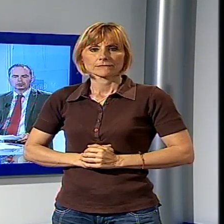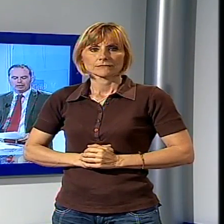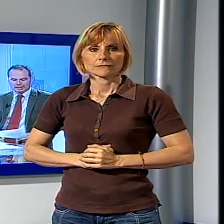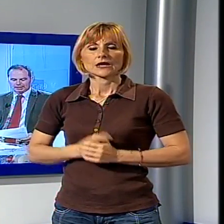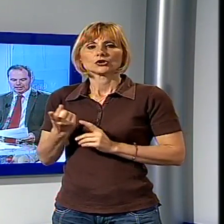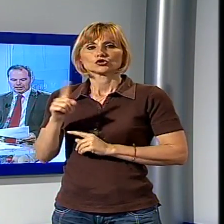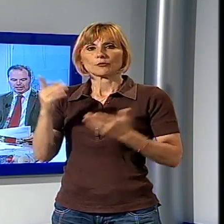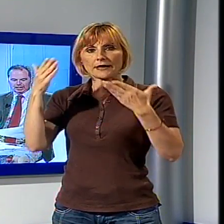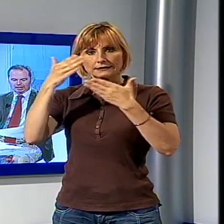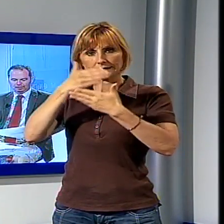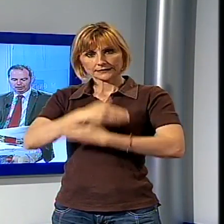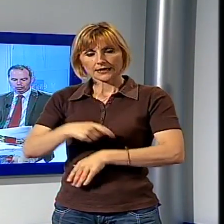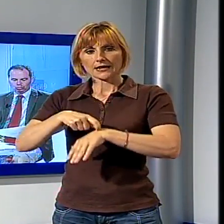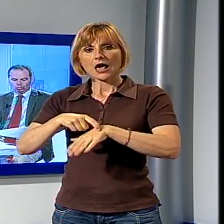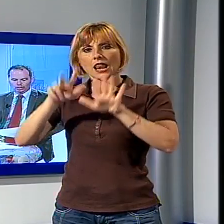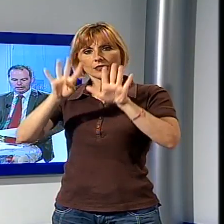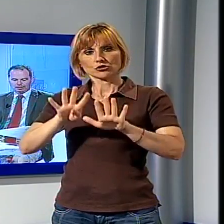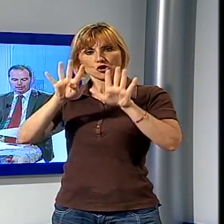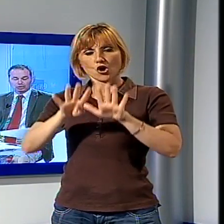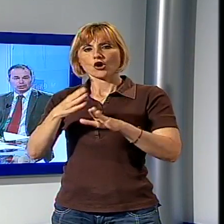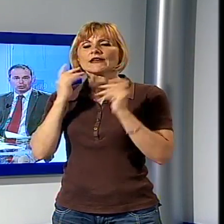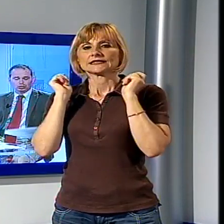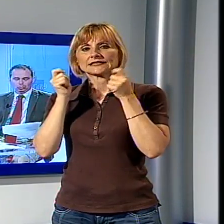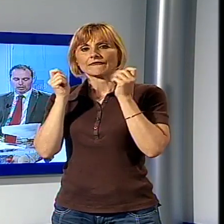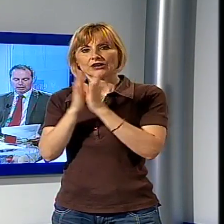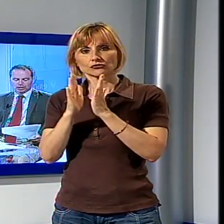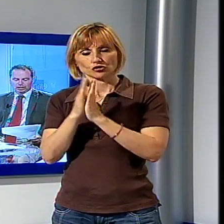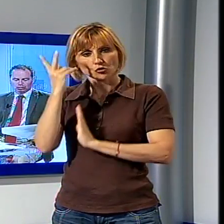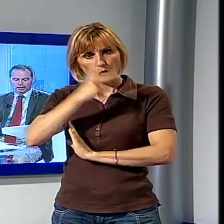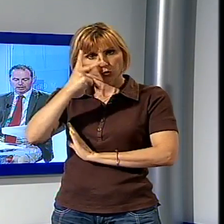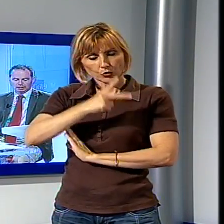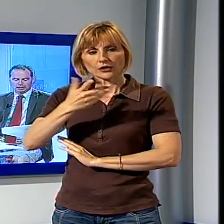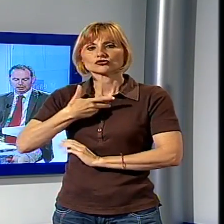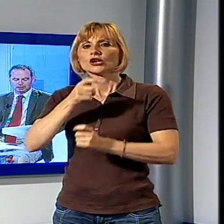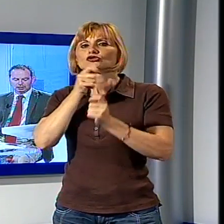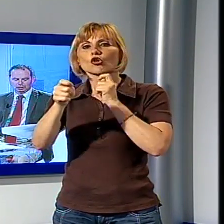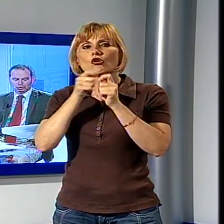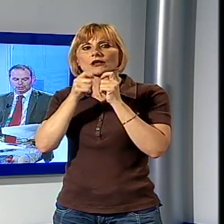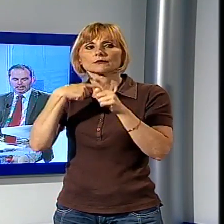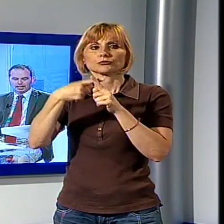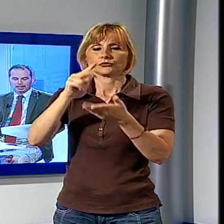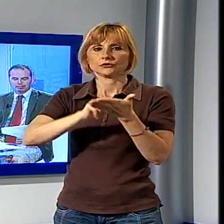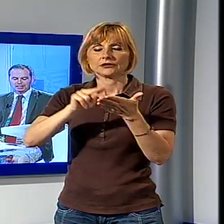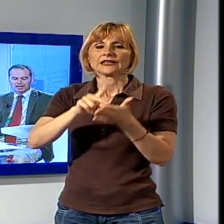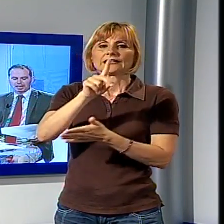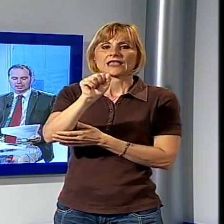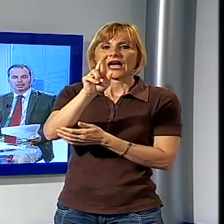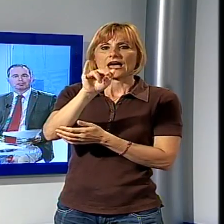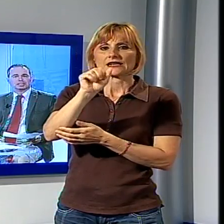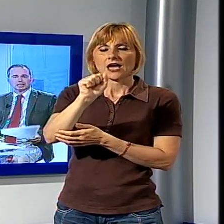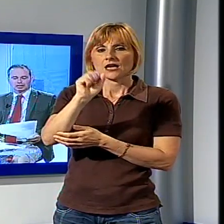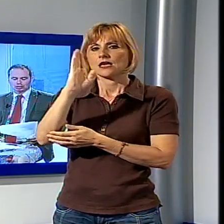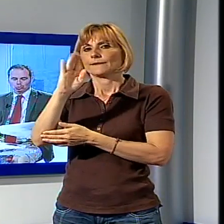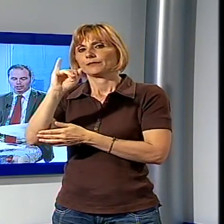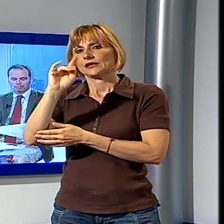domani sera alle 21 in San Francesco a Lucca c'è la giornalista e scrittrice Daria Bignardi